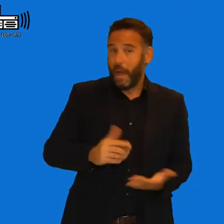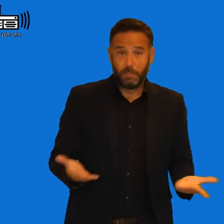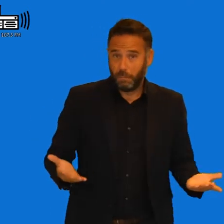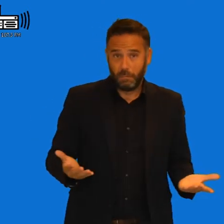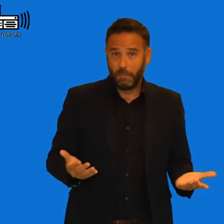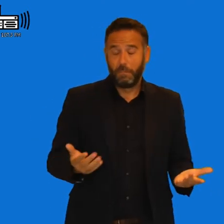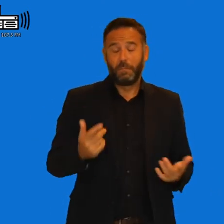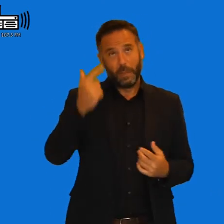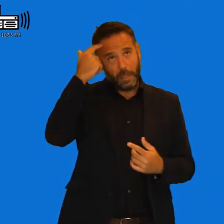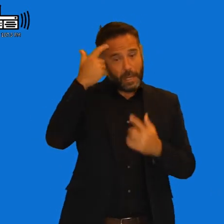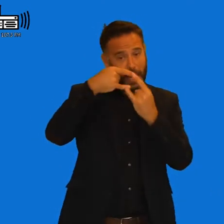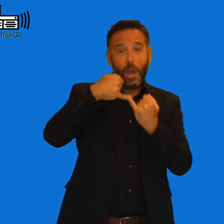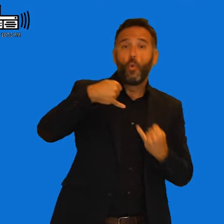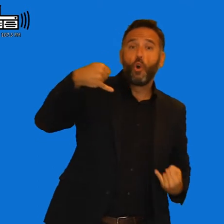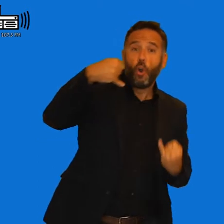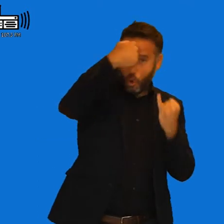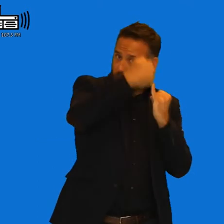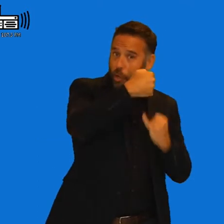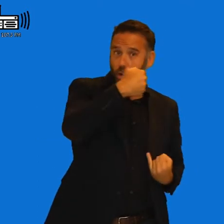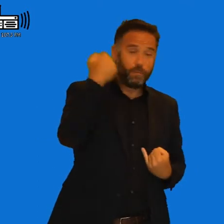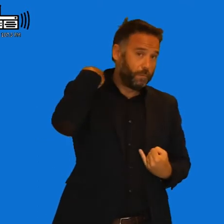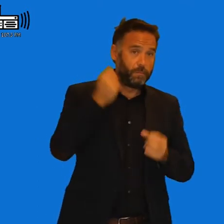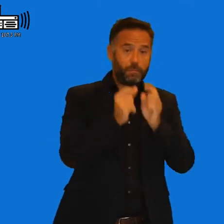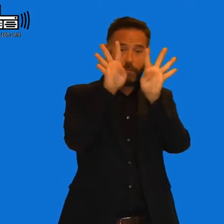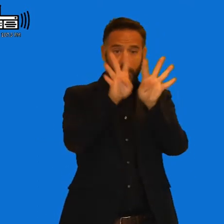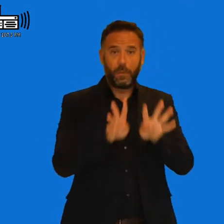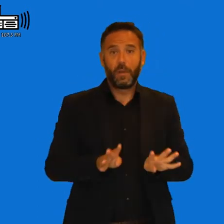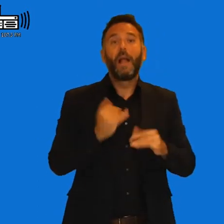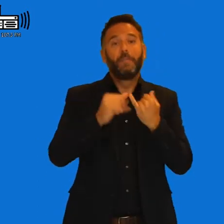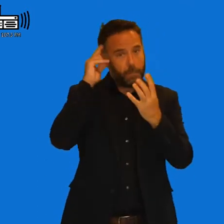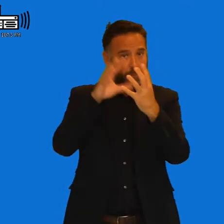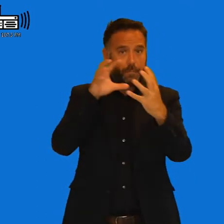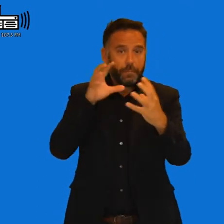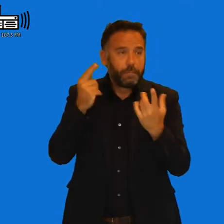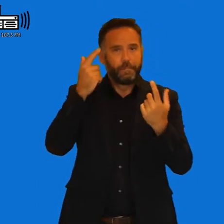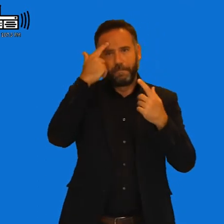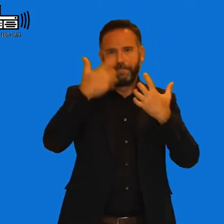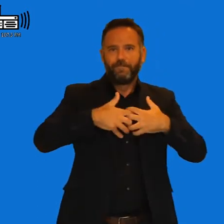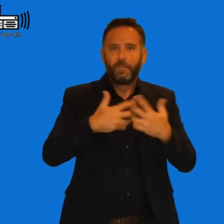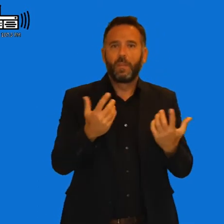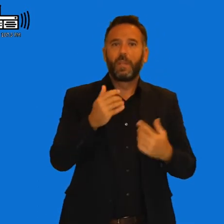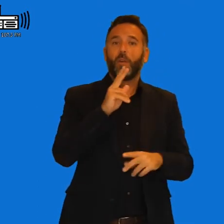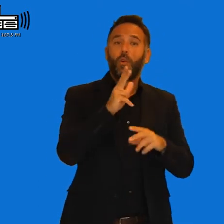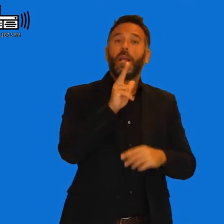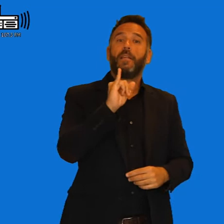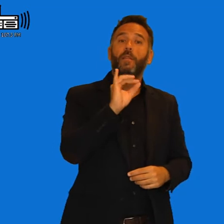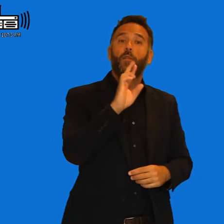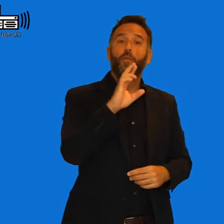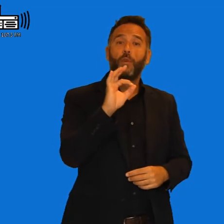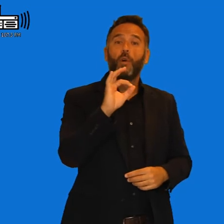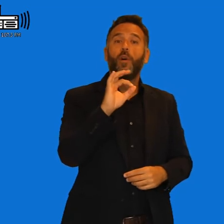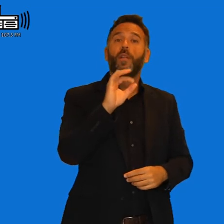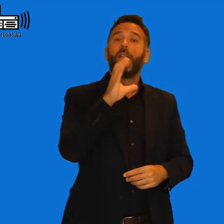urológicos temas neurológicos de hidrocefalia y demás y después bueno a lo largo de la vida pues alimentación